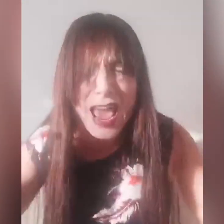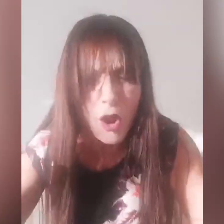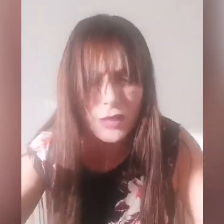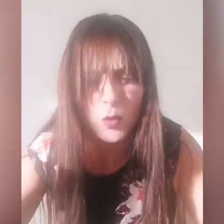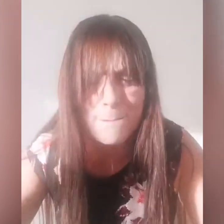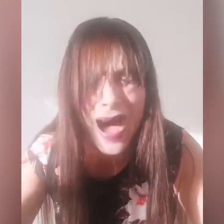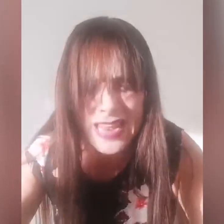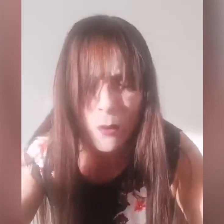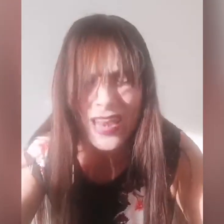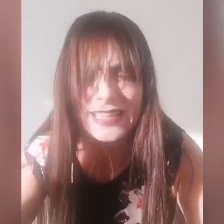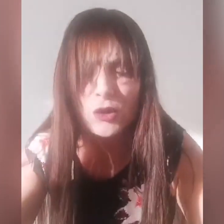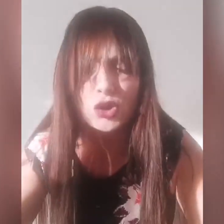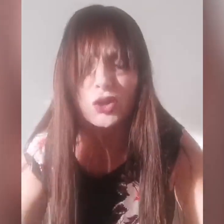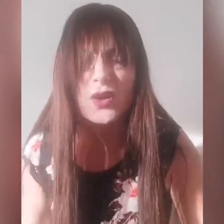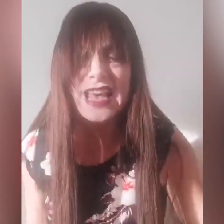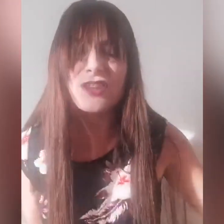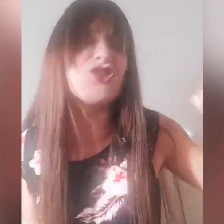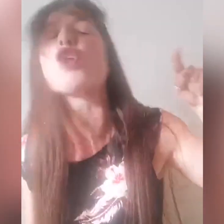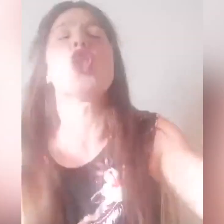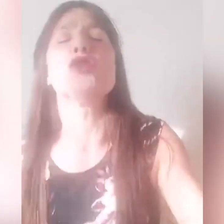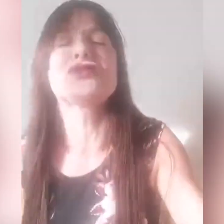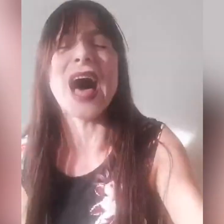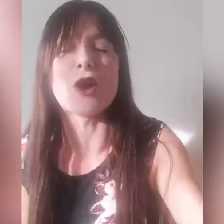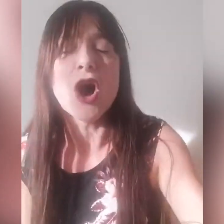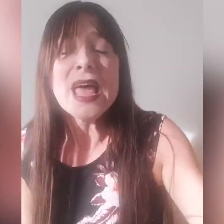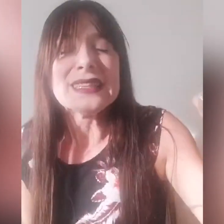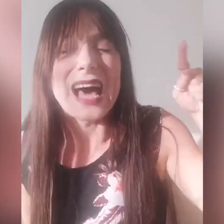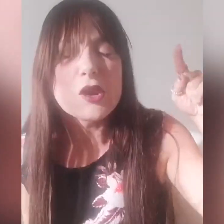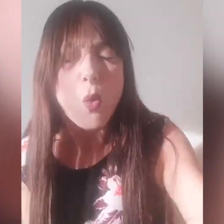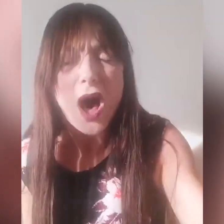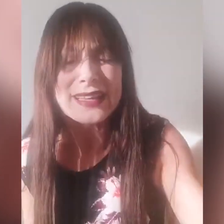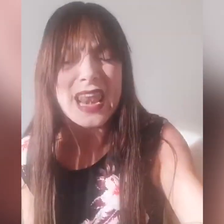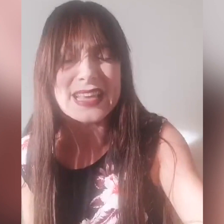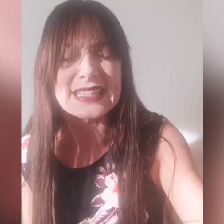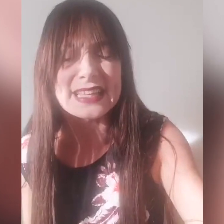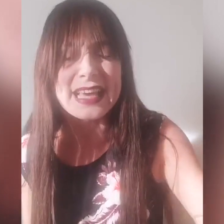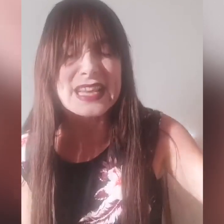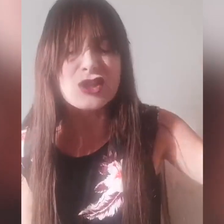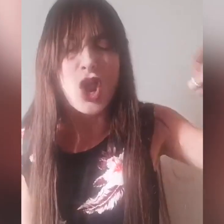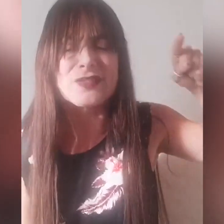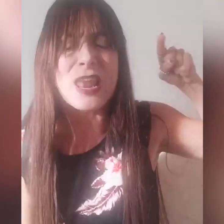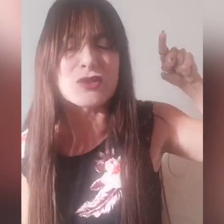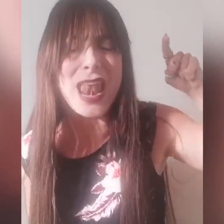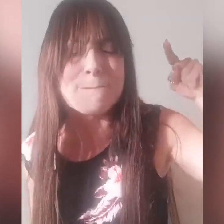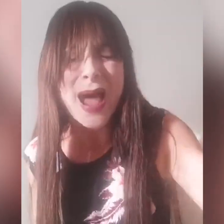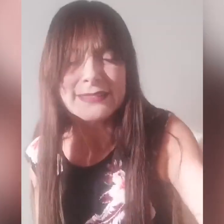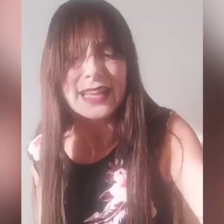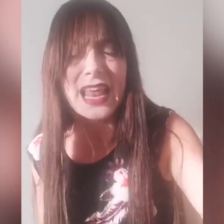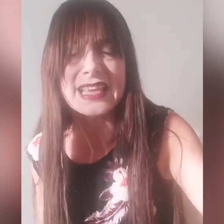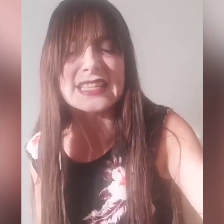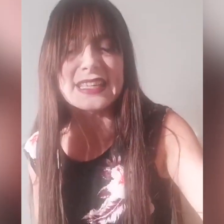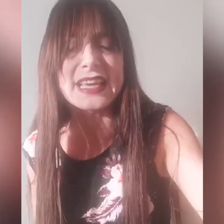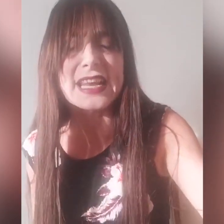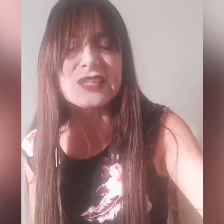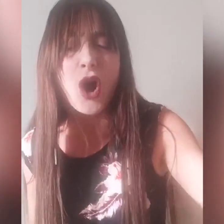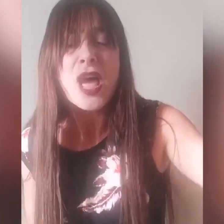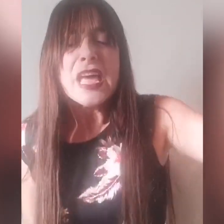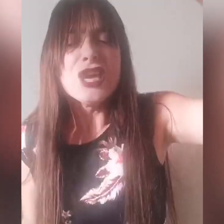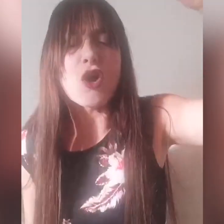leggo le tue mani, quelle di tutto il tuo esercito, lontano dal cuore della Chiesa di Cristo, lontano dalla mente della Chiesa di Cristo! Io